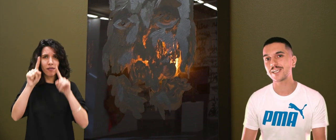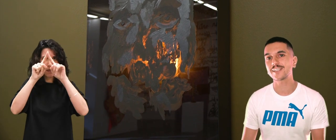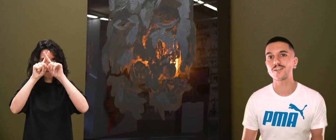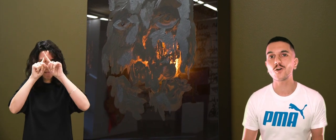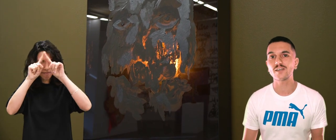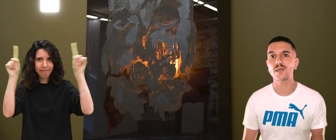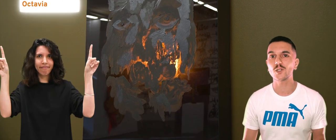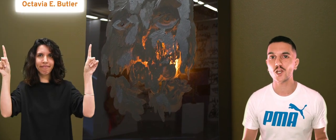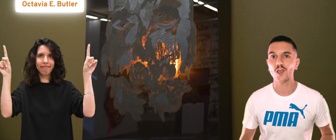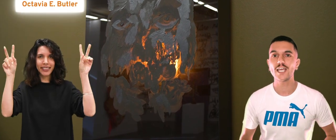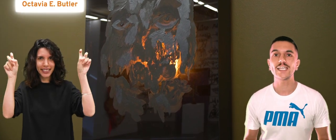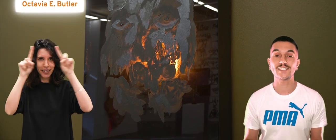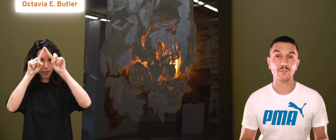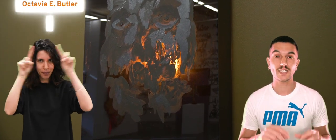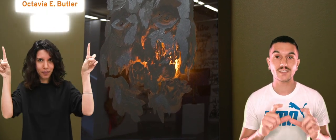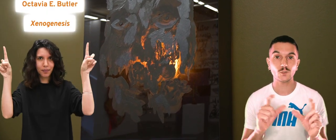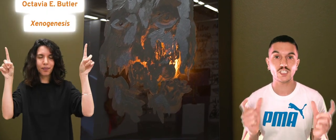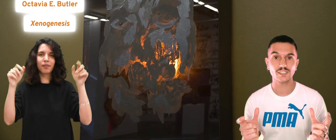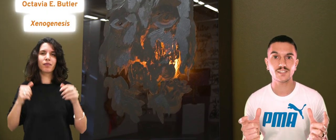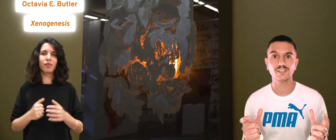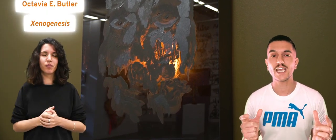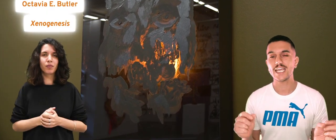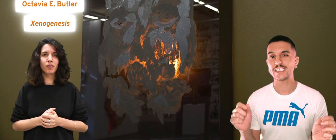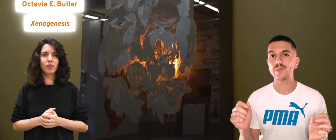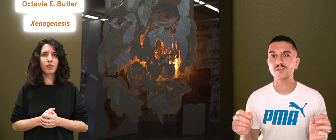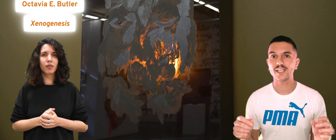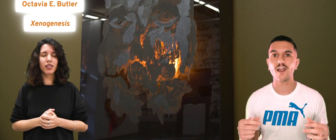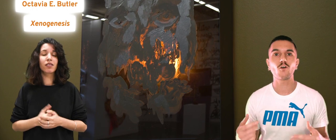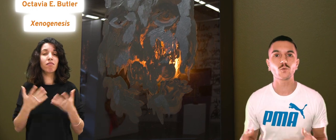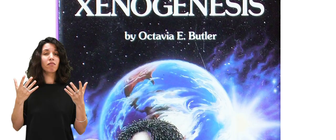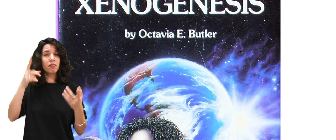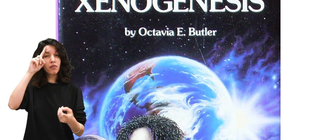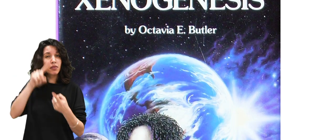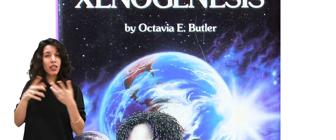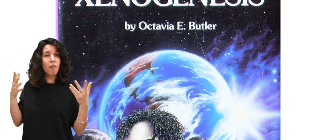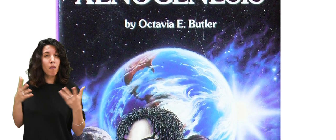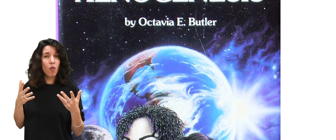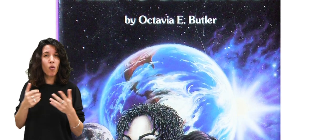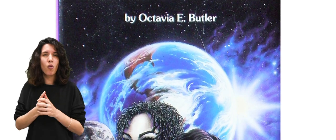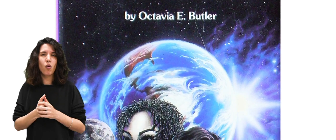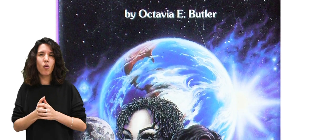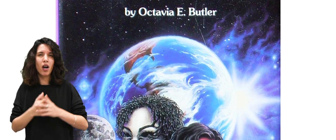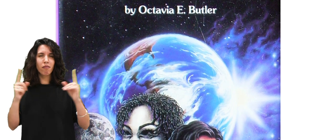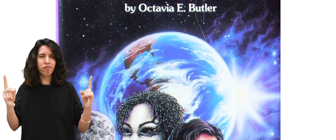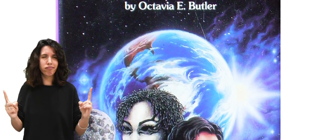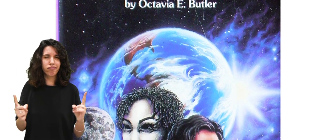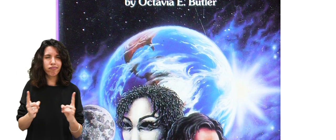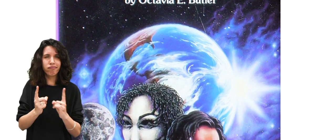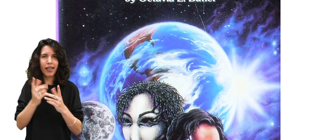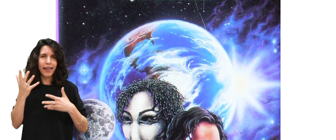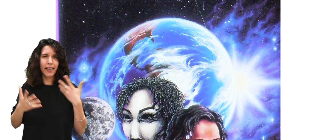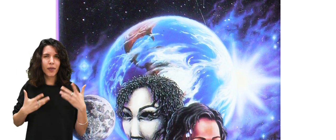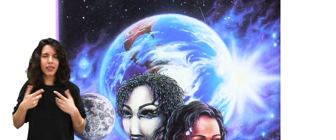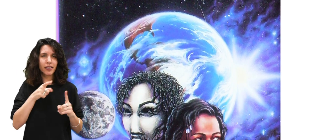africaine-américaine Octavia Butler, qui s'appelle Xenogenesis, et qui met en scène la rencontre sensuelle et érotique entre deux espèces,